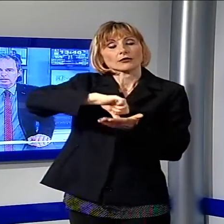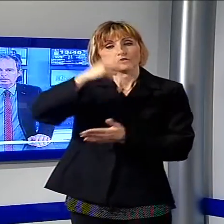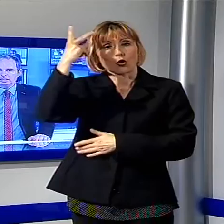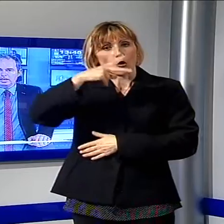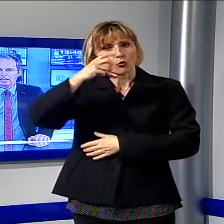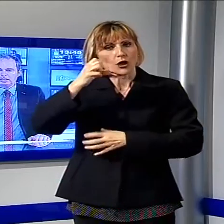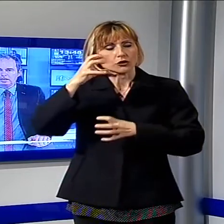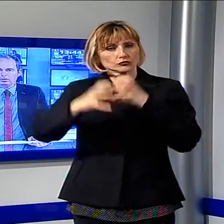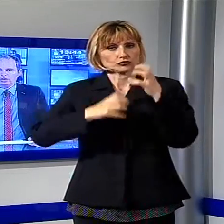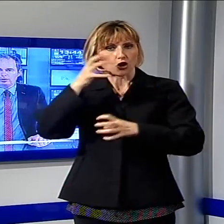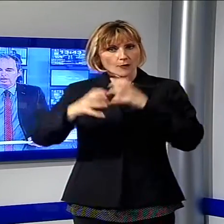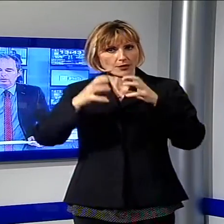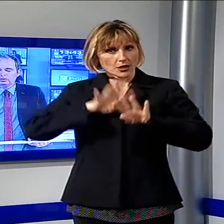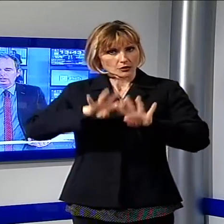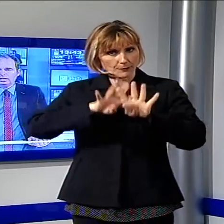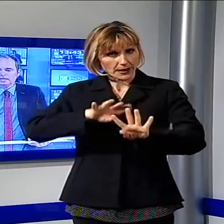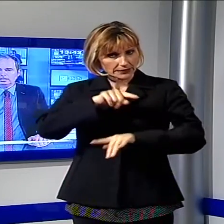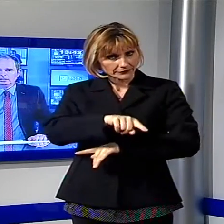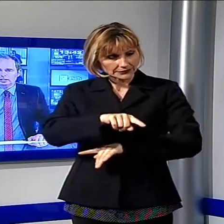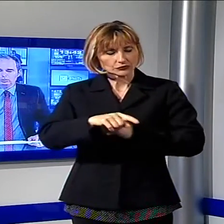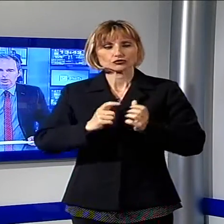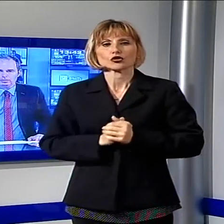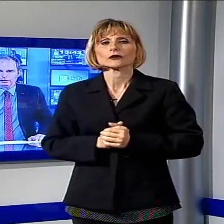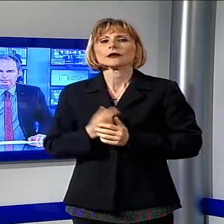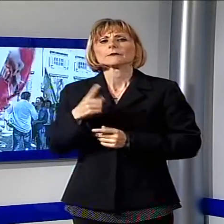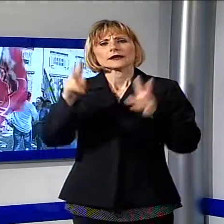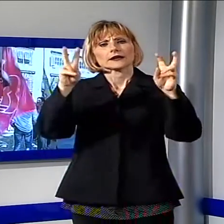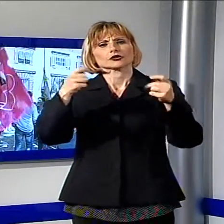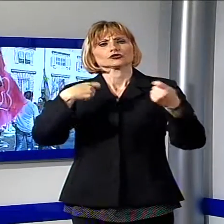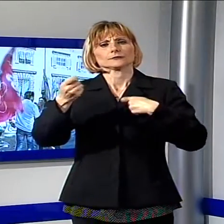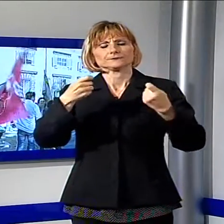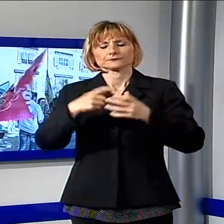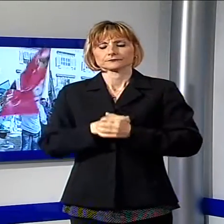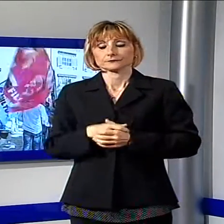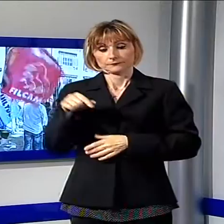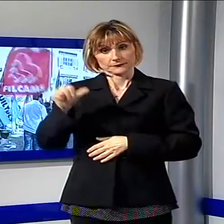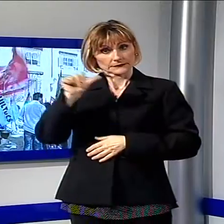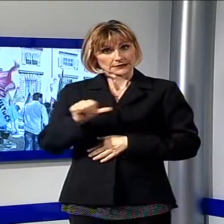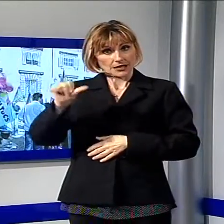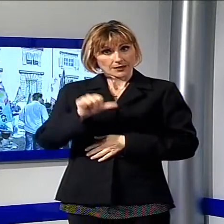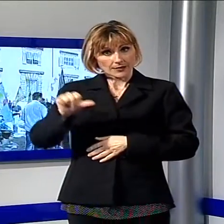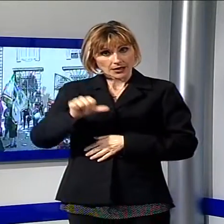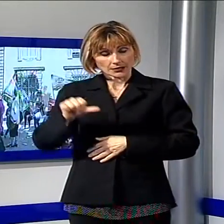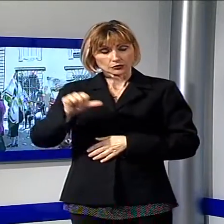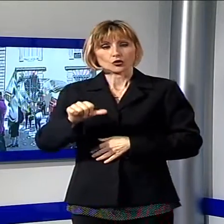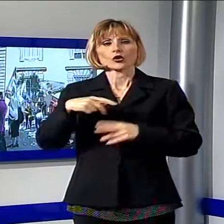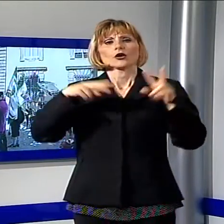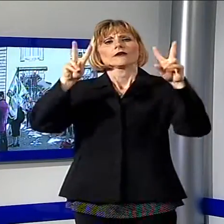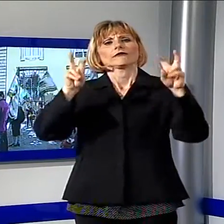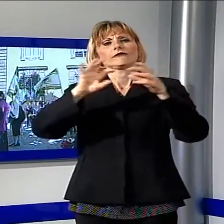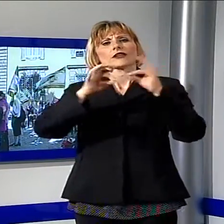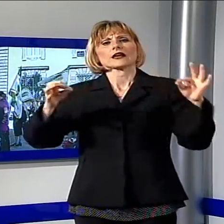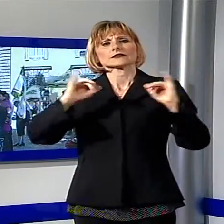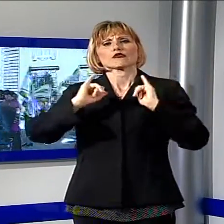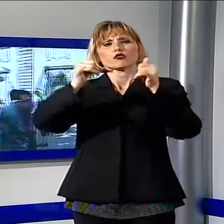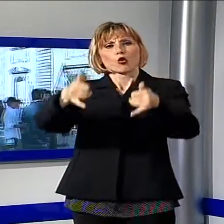questa mattina in corteo i lavoratori della grande distribuzione. Nella giornata di sabato al grido fuori tutti hanno scioperato